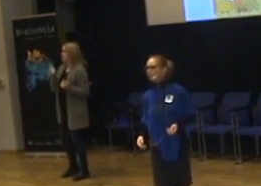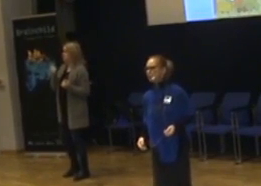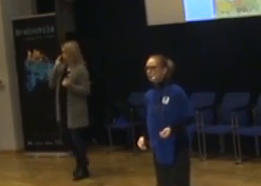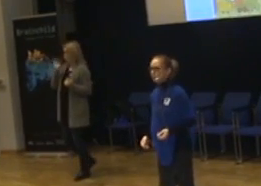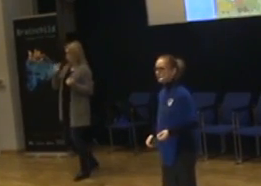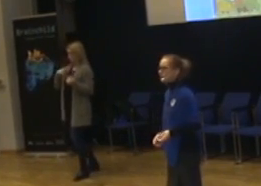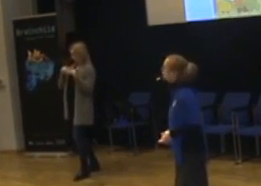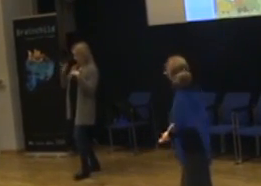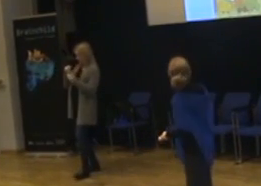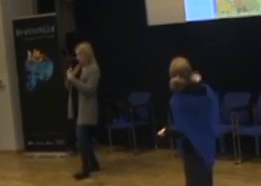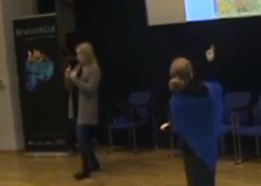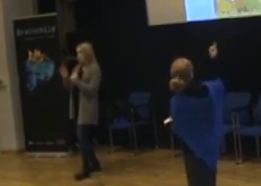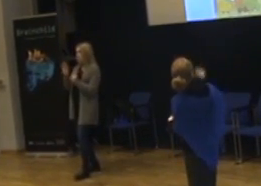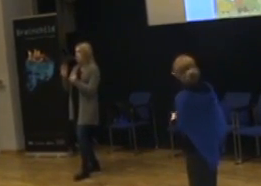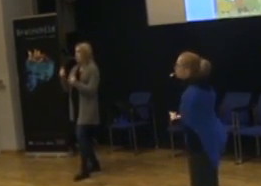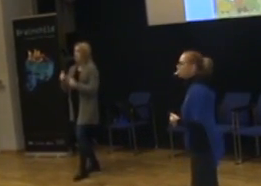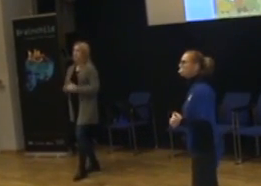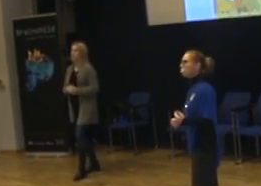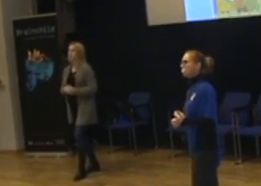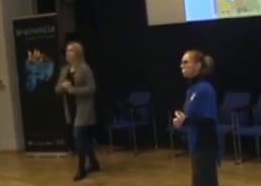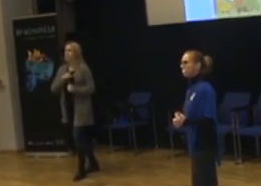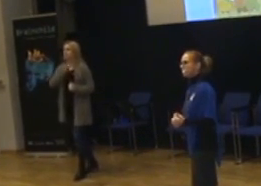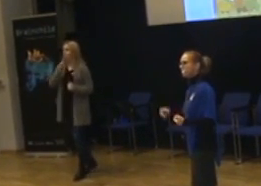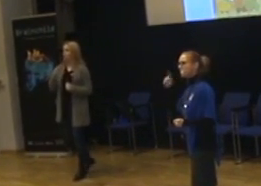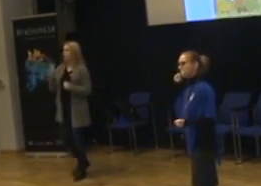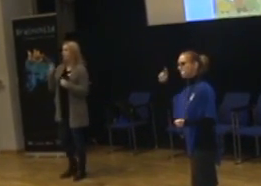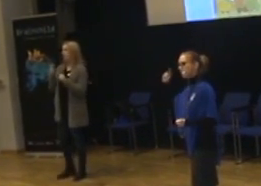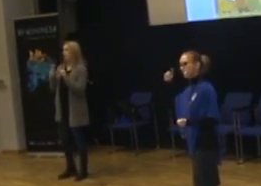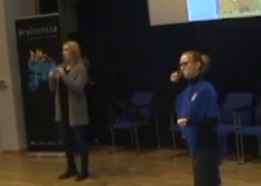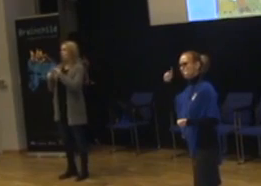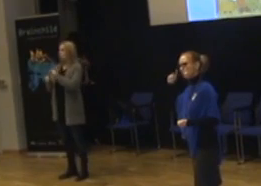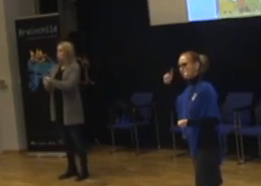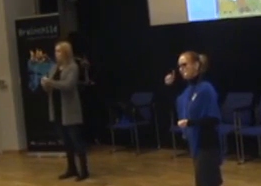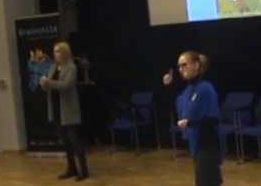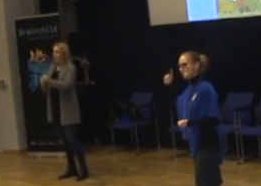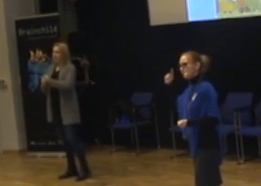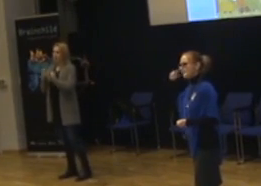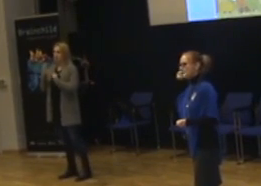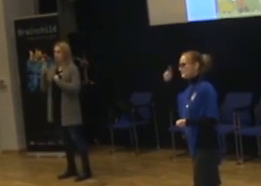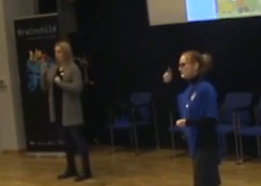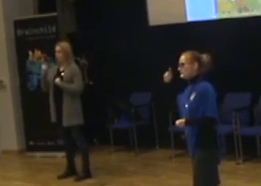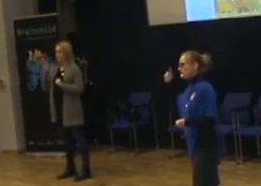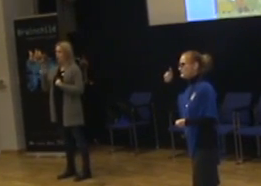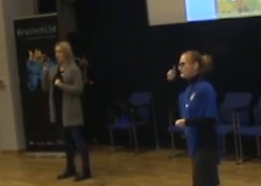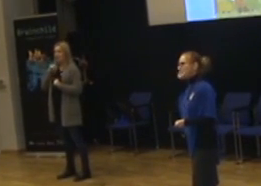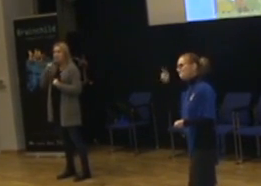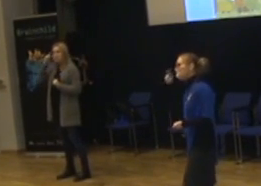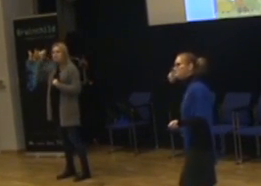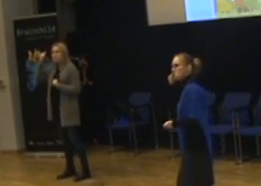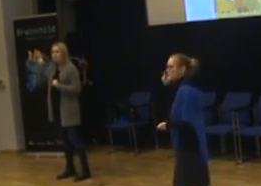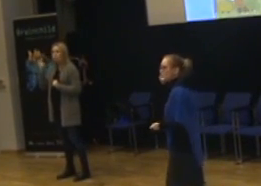som lärare kan möta dem eller inte. Så har vi Skalman. Ständigt på gång i huvudet. Uppfinnare.